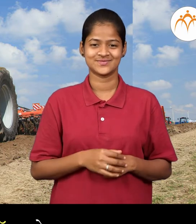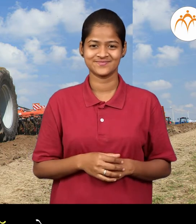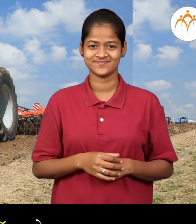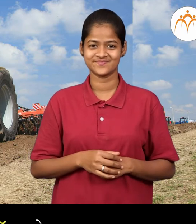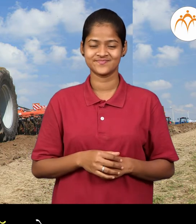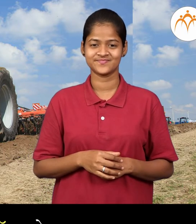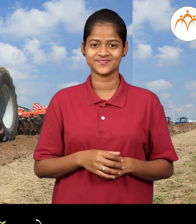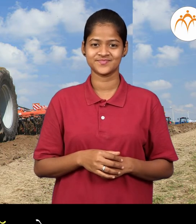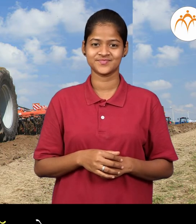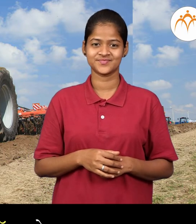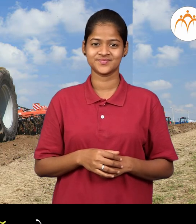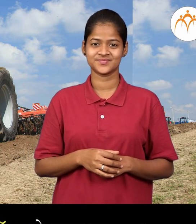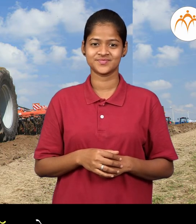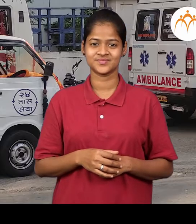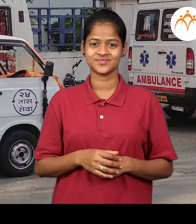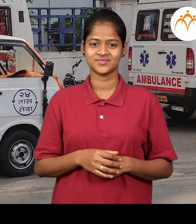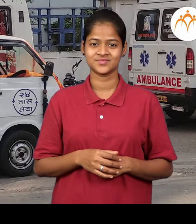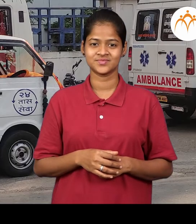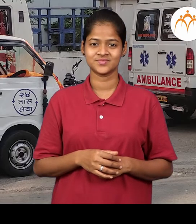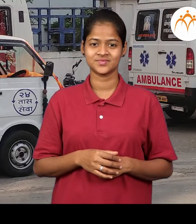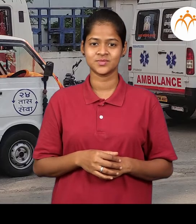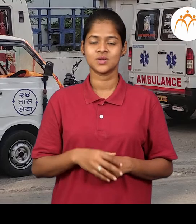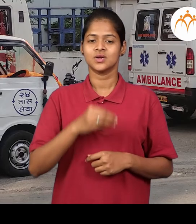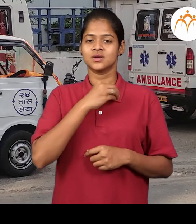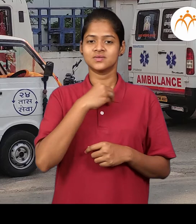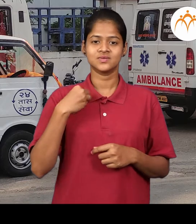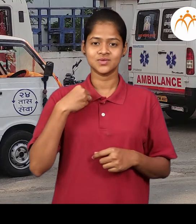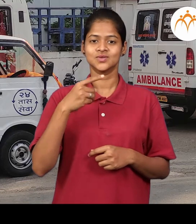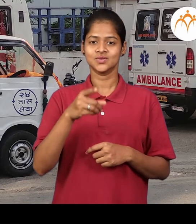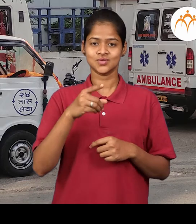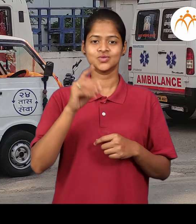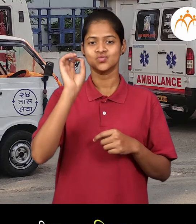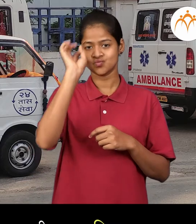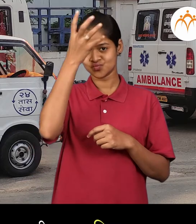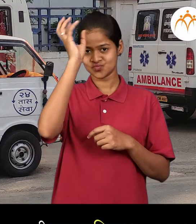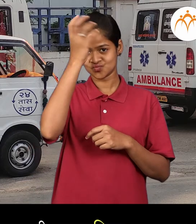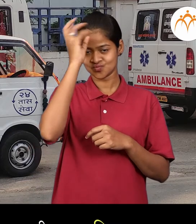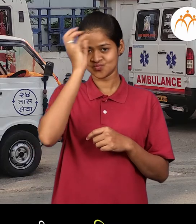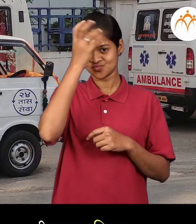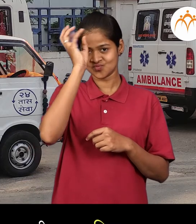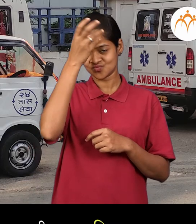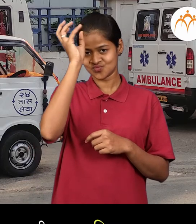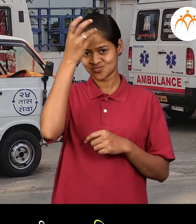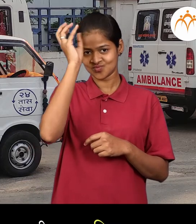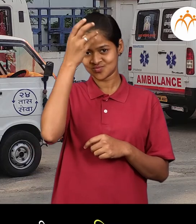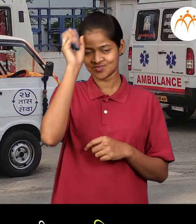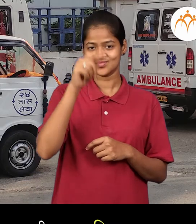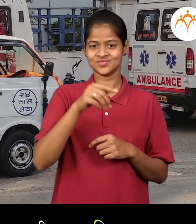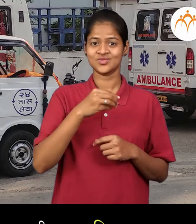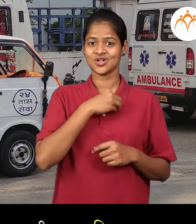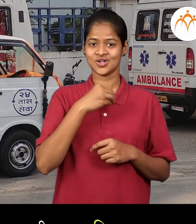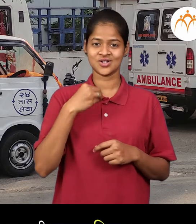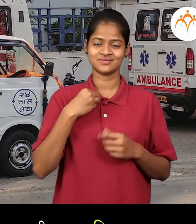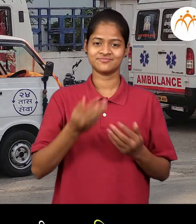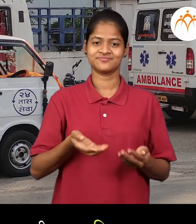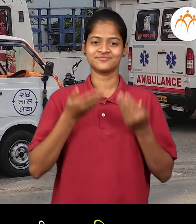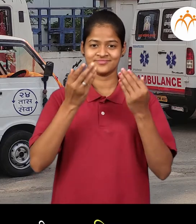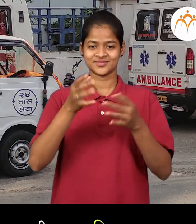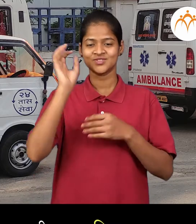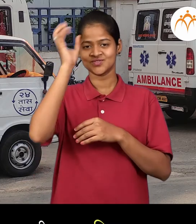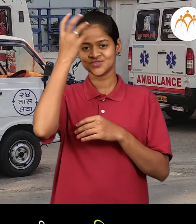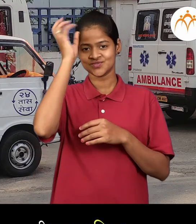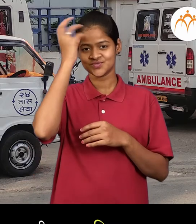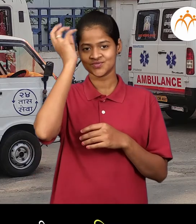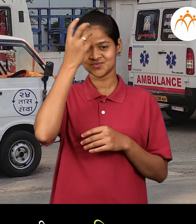वापरताद रुग्ण वाहिका आजारी मनुष्याला होस्पिटल मधे